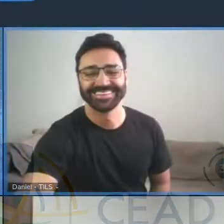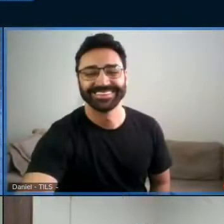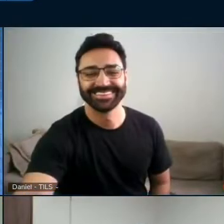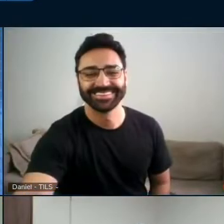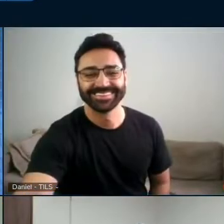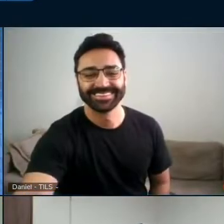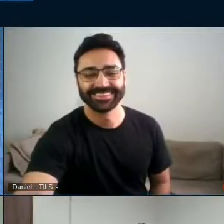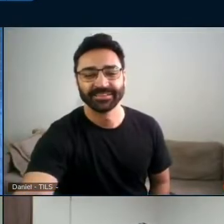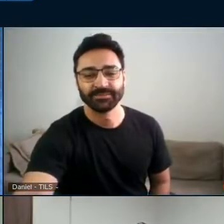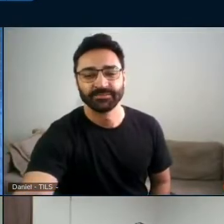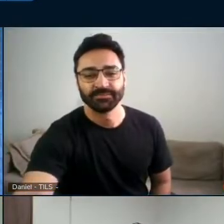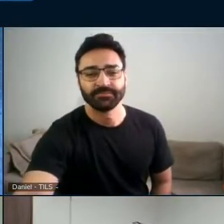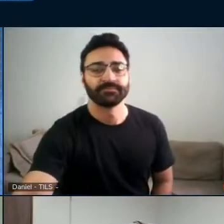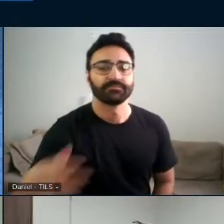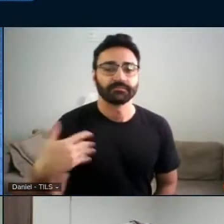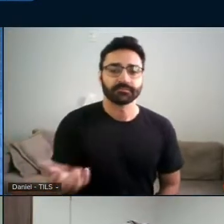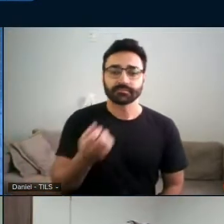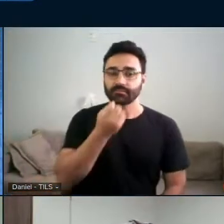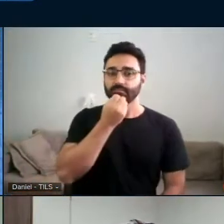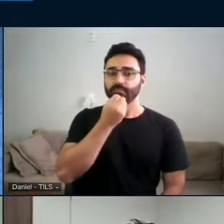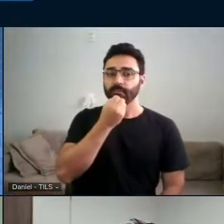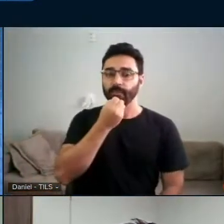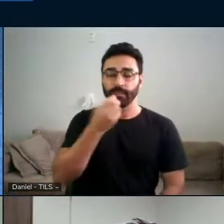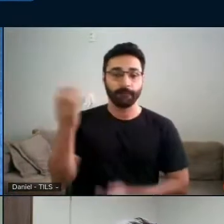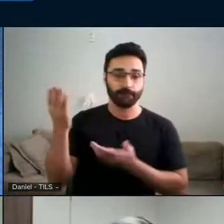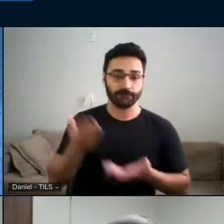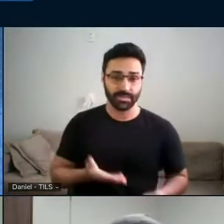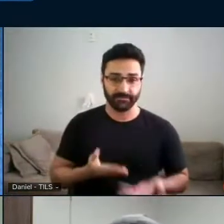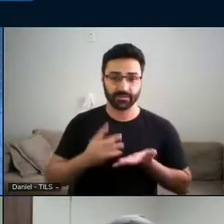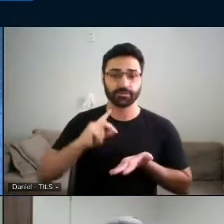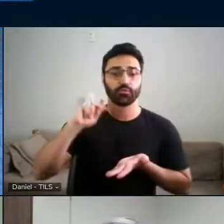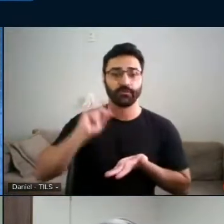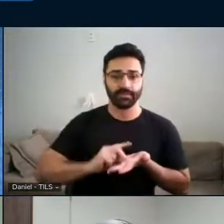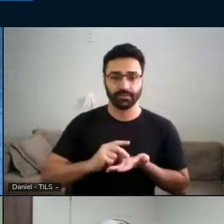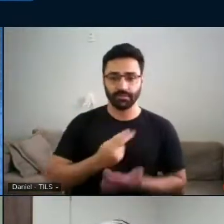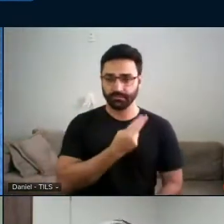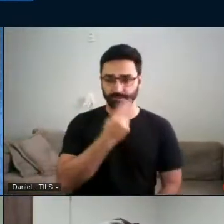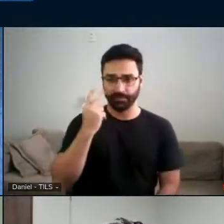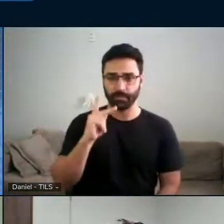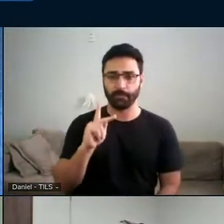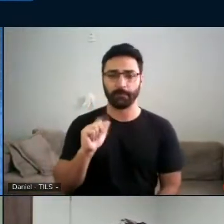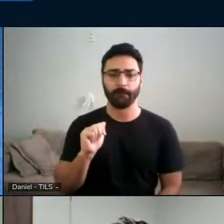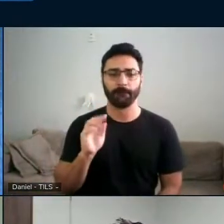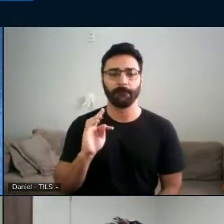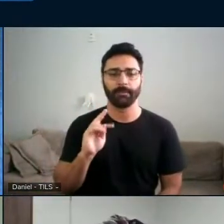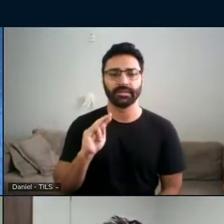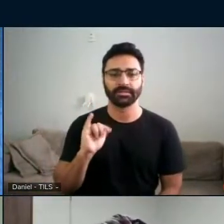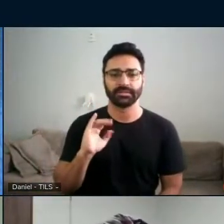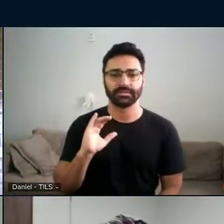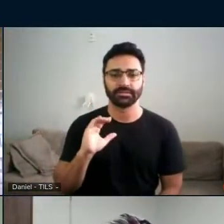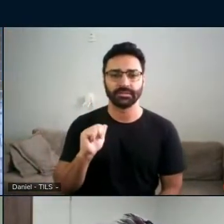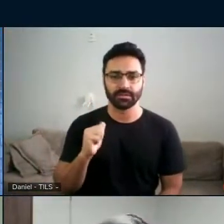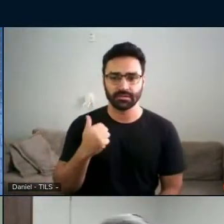Eu queria dar as boas-vindas, então, oficialmente. Eu sou a professora Patrícia Pederiva.